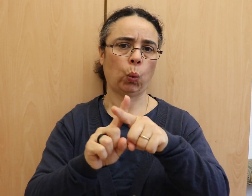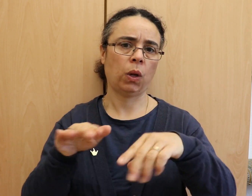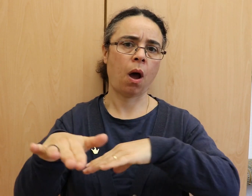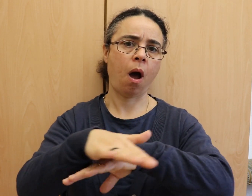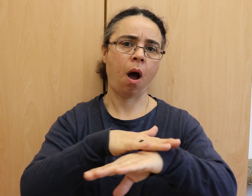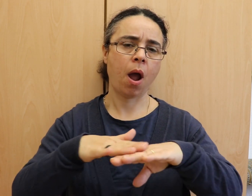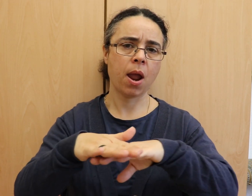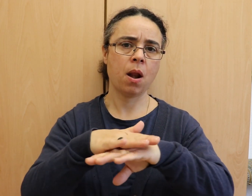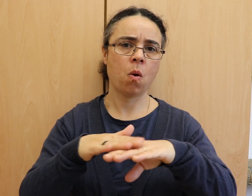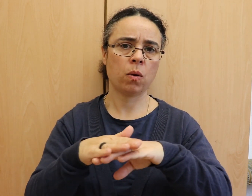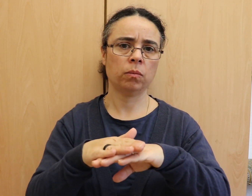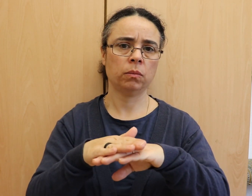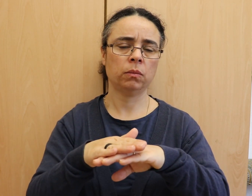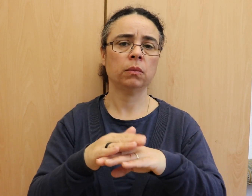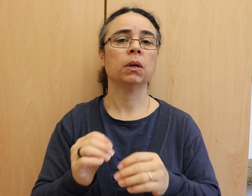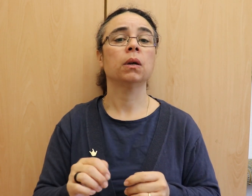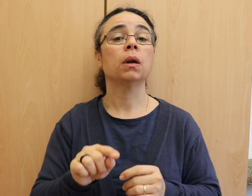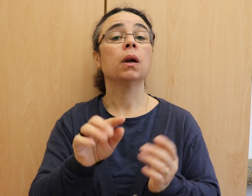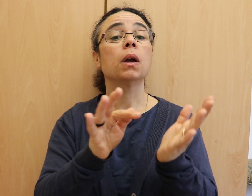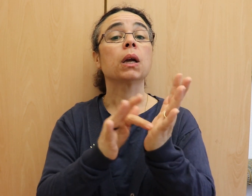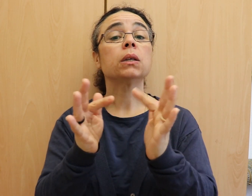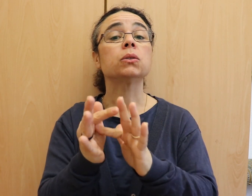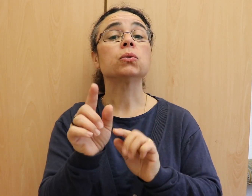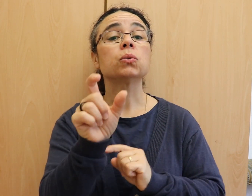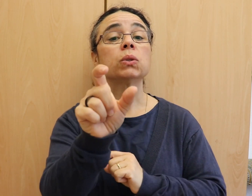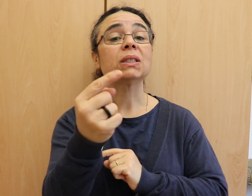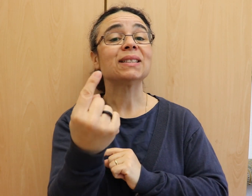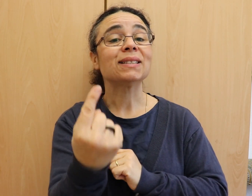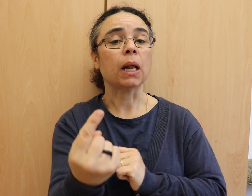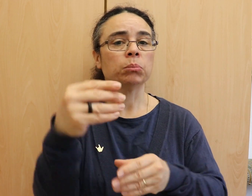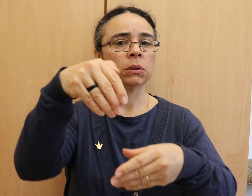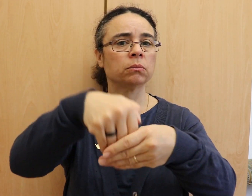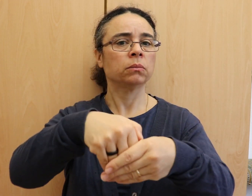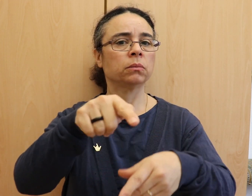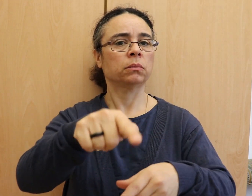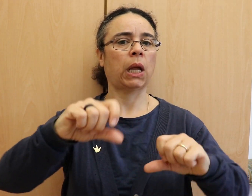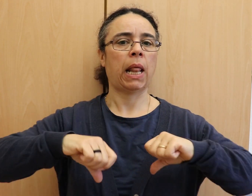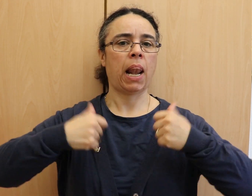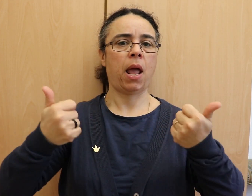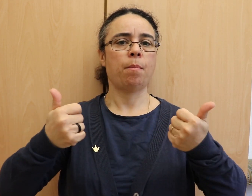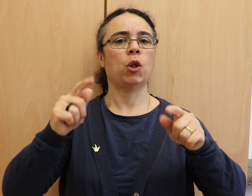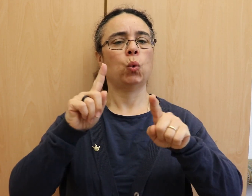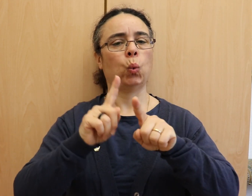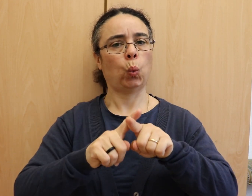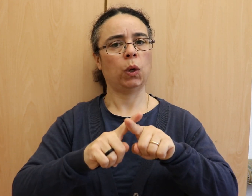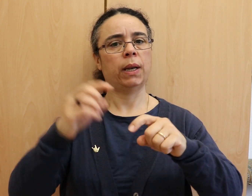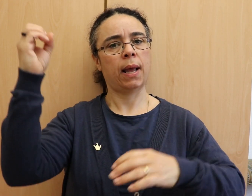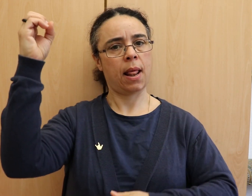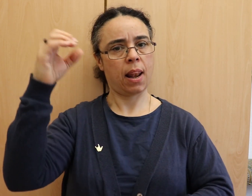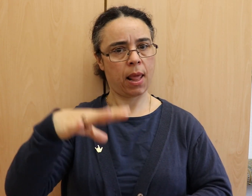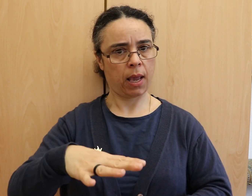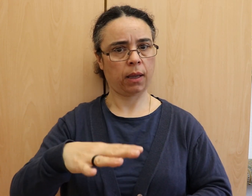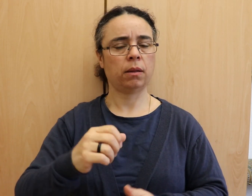wahres Leben und das Licht der Menschen. So heißt es im Weihnachtsevangelium nach Johannes.